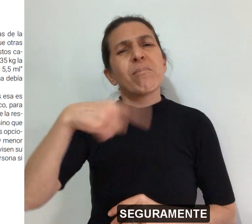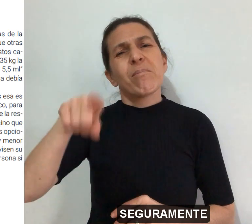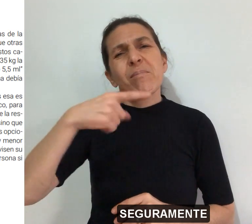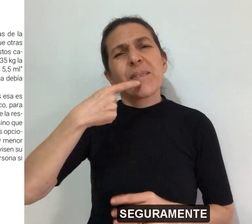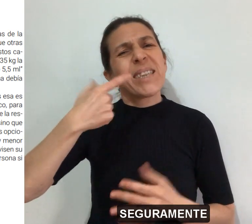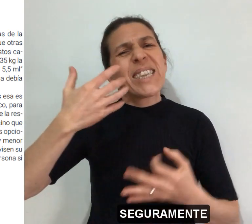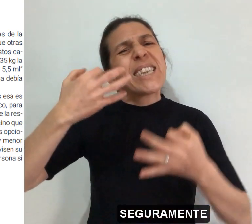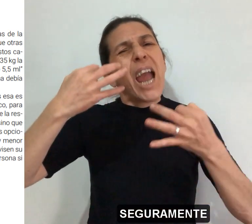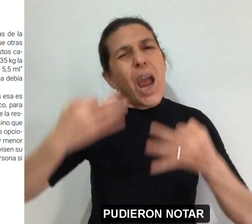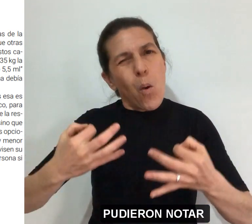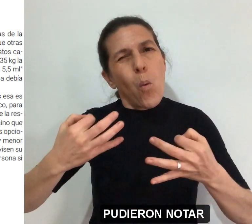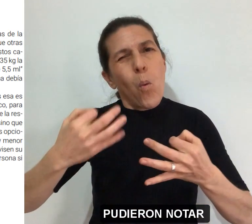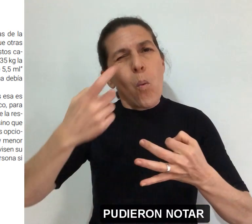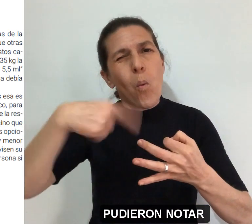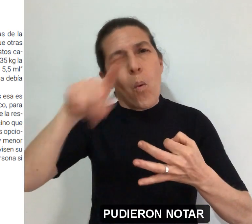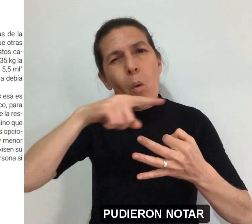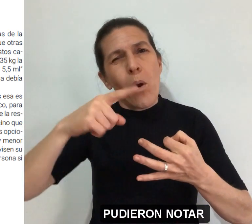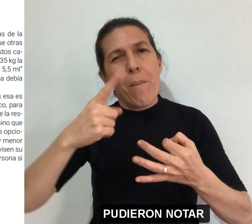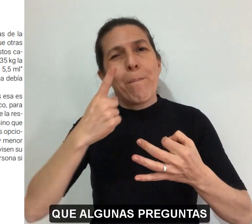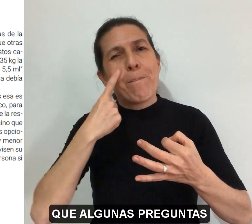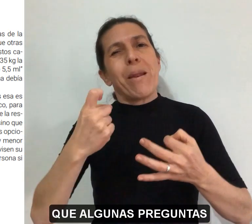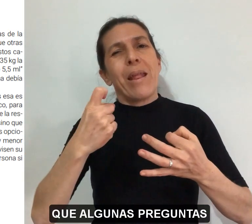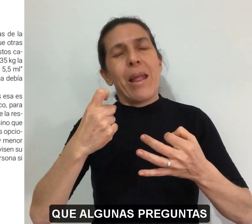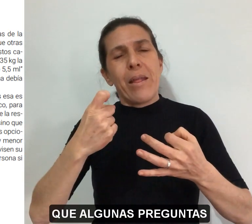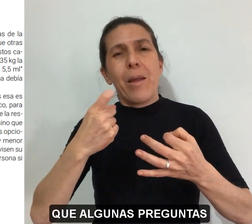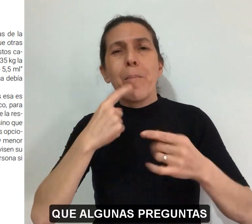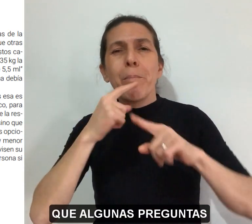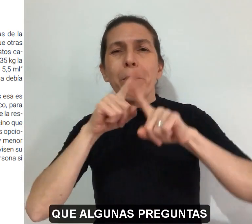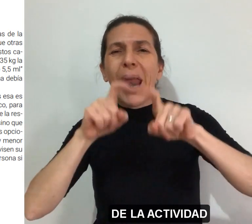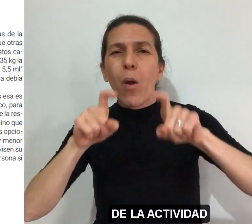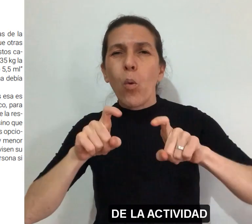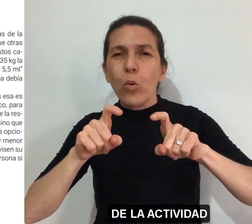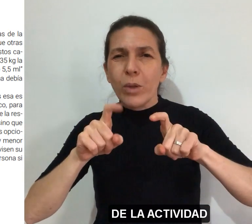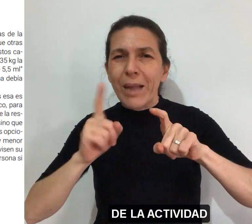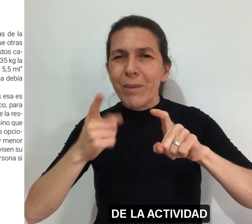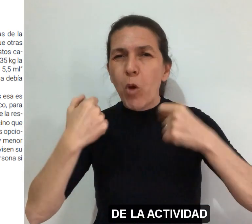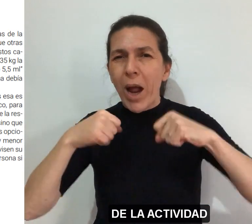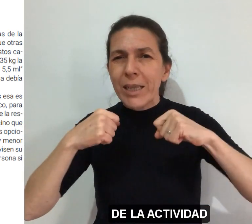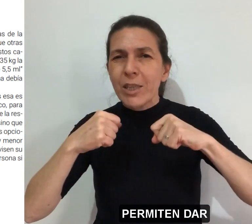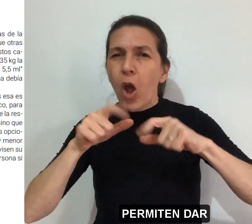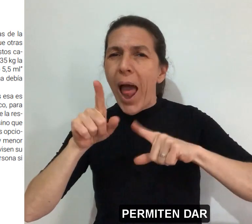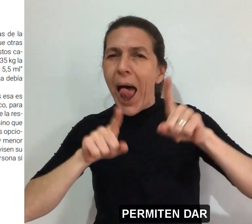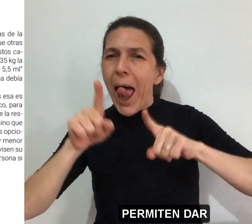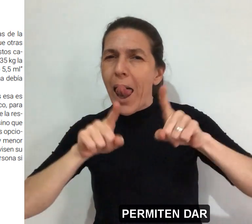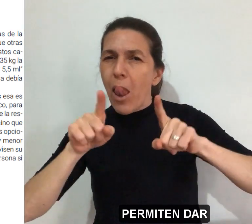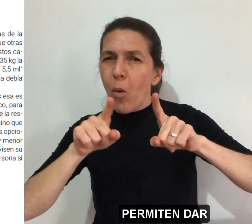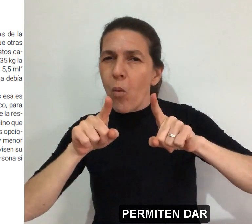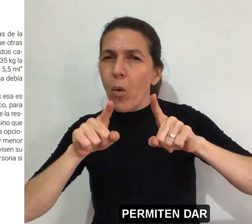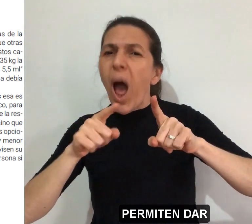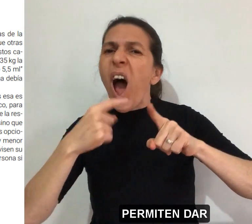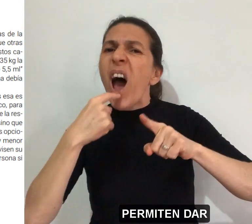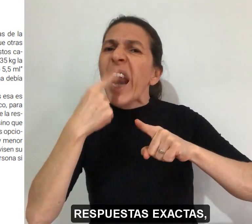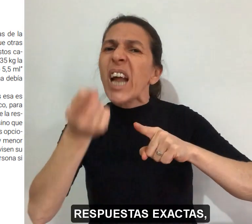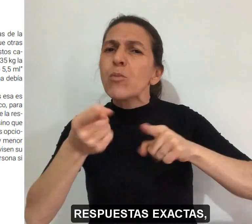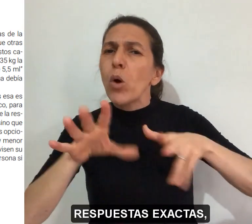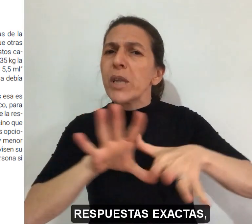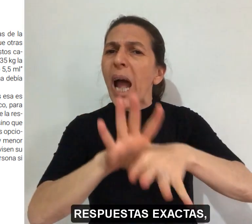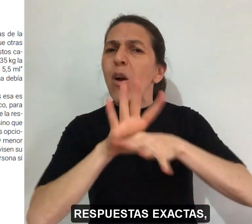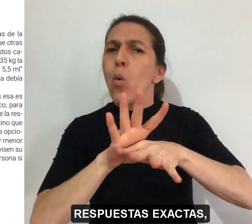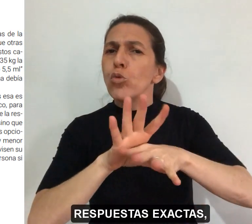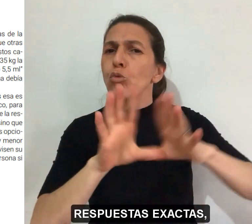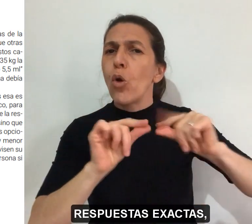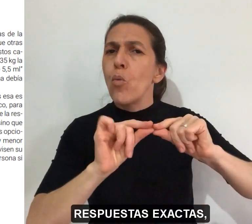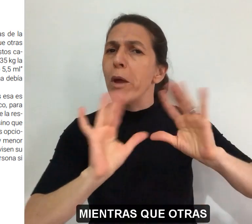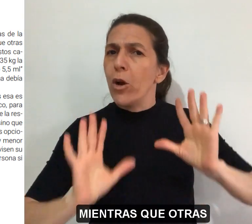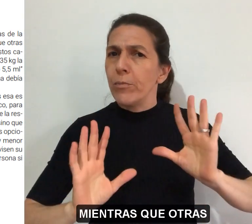Seguramente pudieron notar que algunas preguntas de la actividad permiten dar respuestas